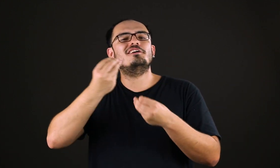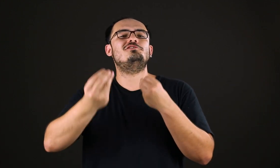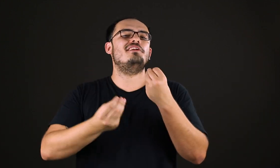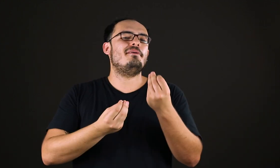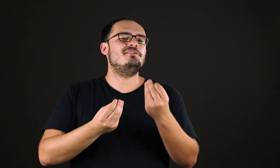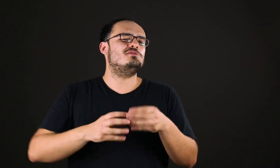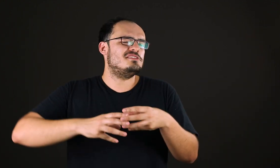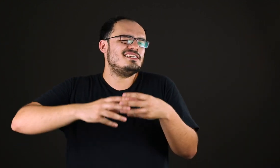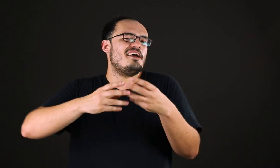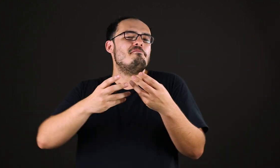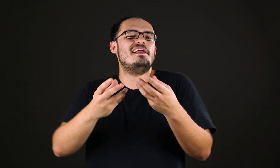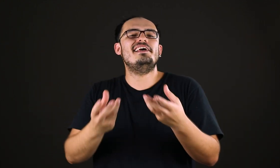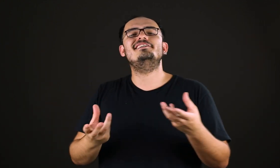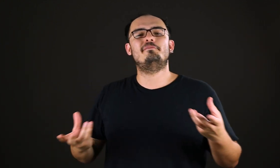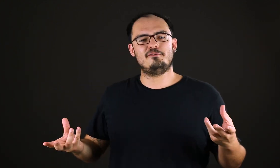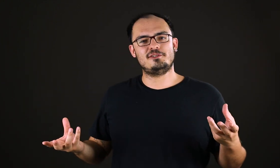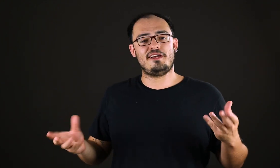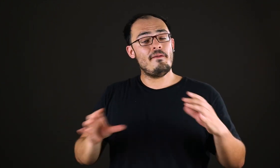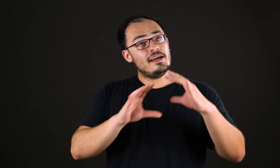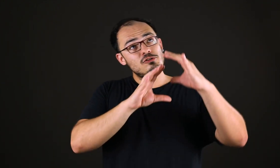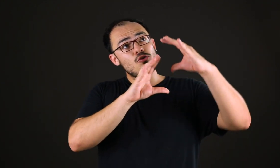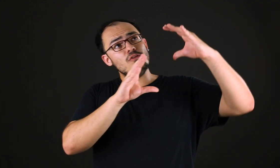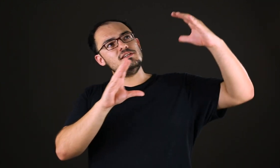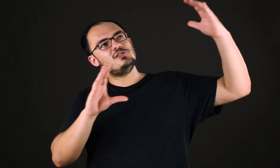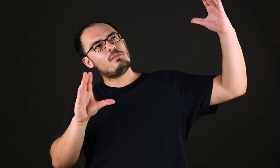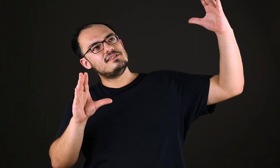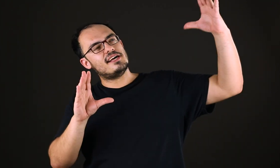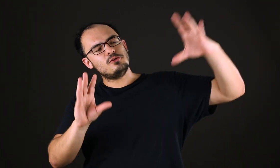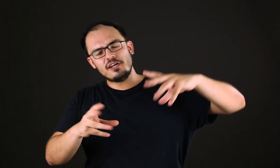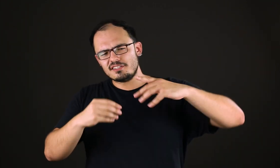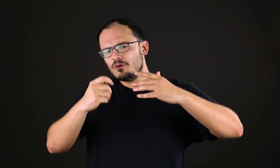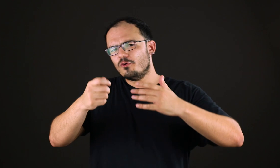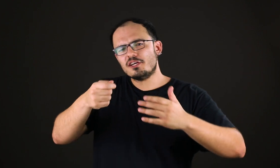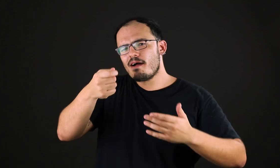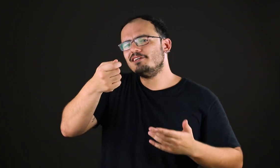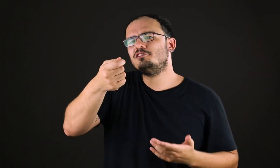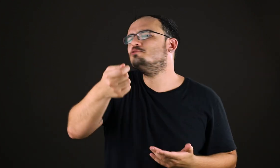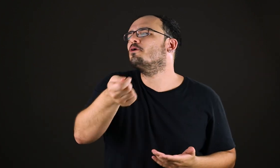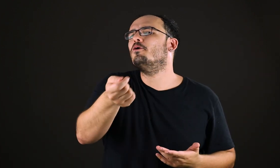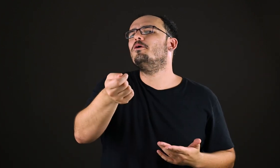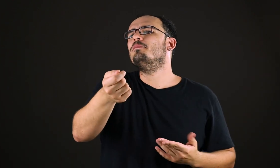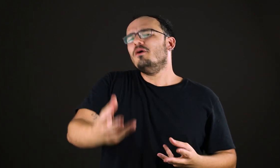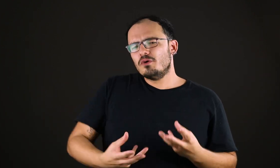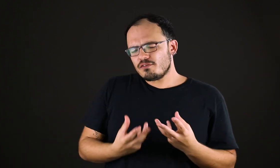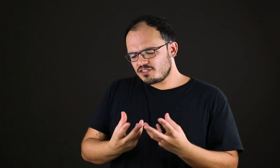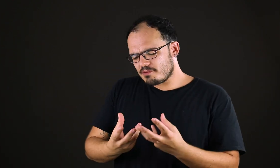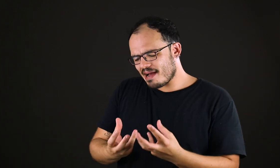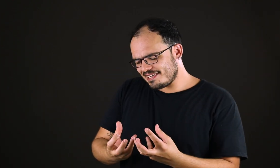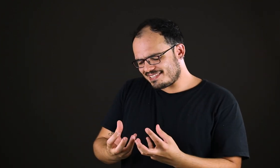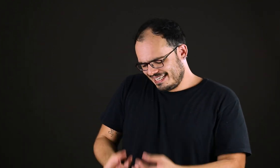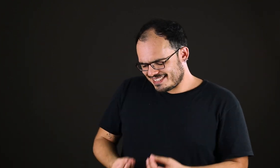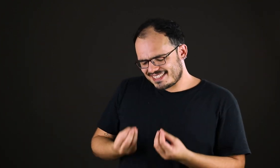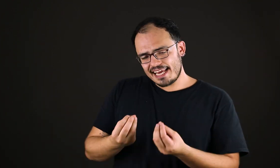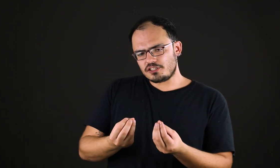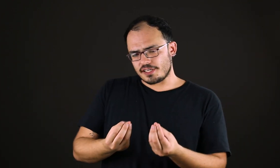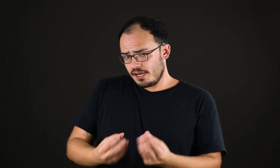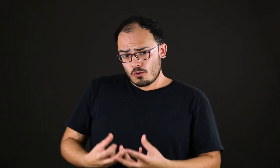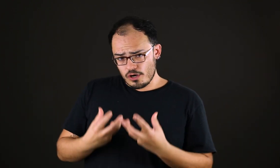questionamentos. O que é o beleza para você? De todos esses pensadores, o que mais te tocou? O que você mais sente quando